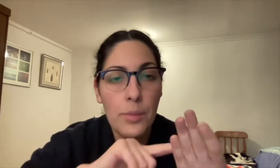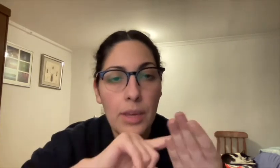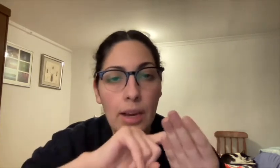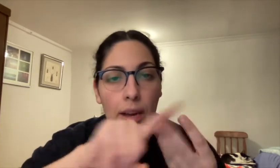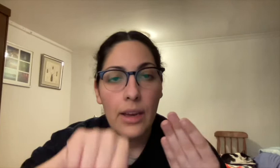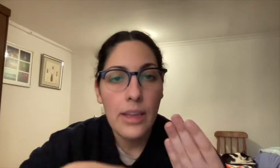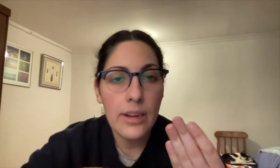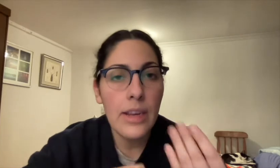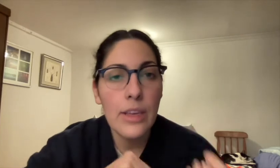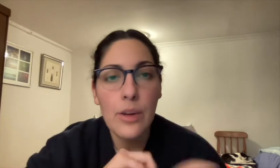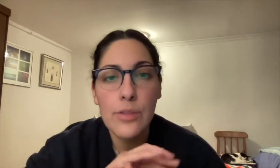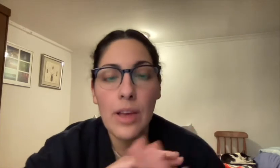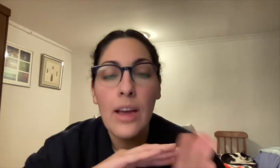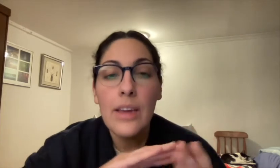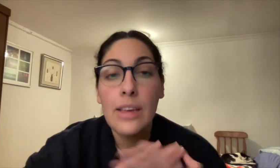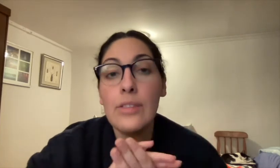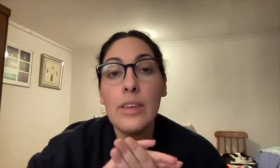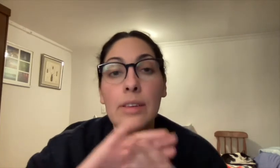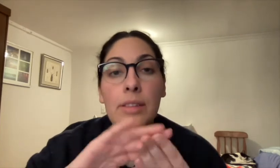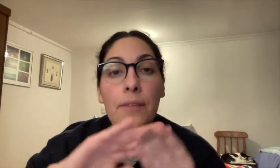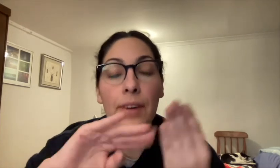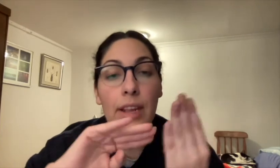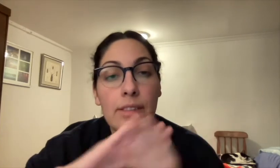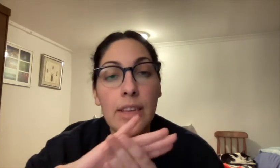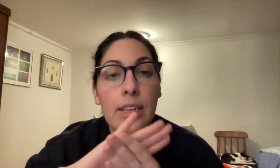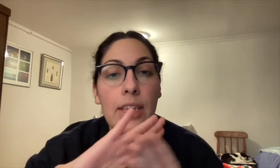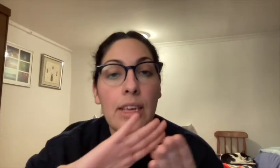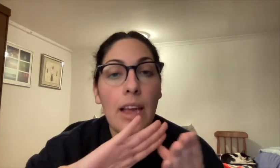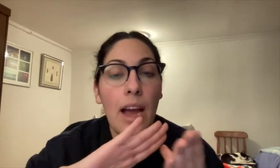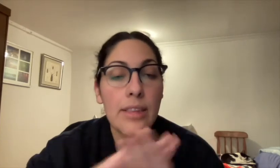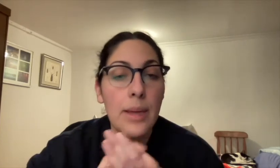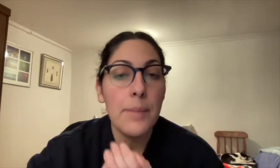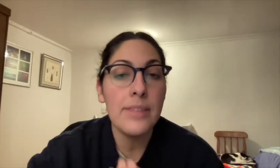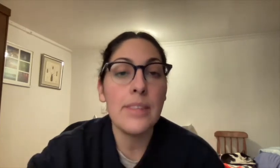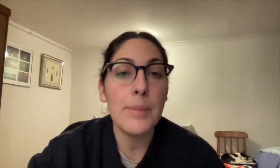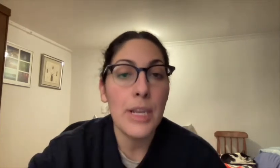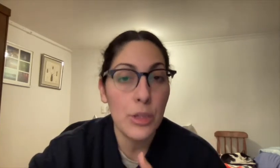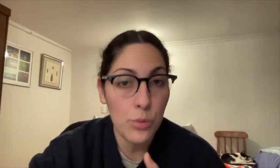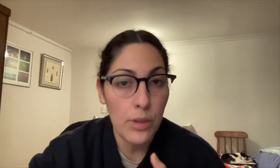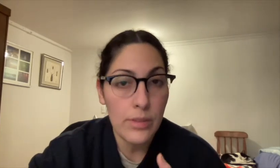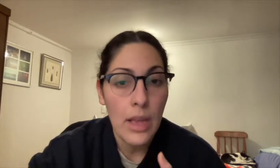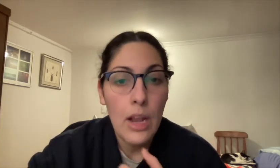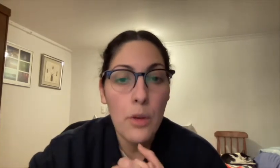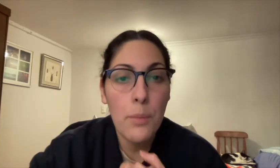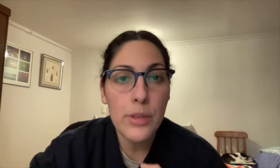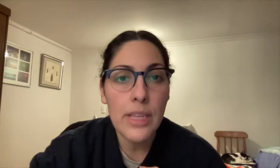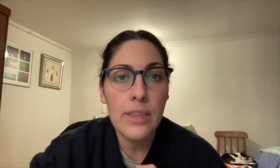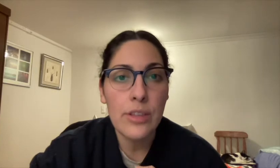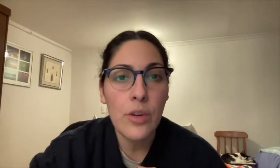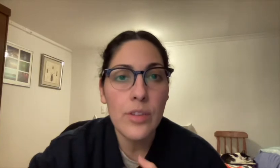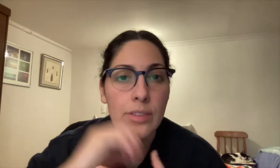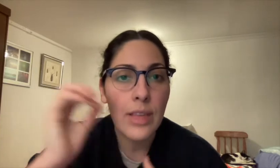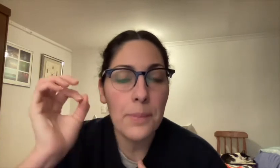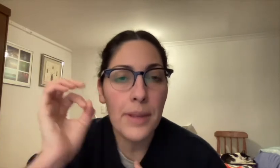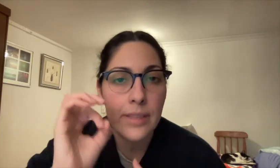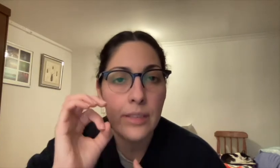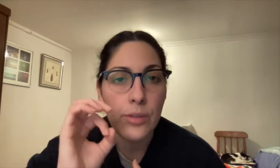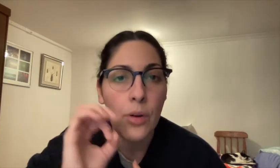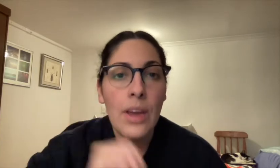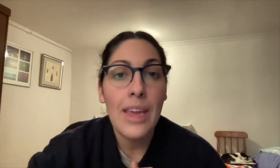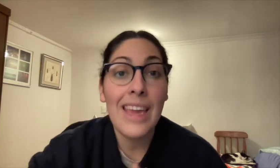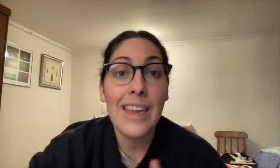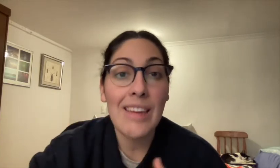económica, religiosa, que se diferencian y hay también similitudes. Lo importante chicos, es ser